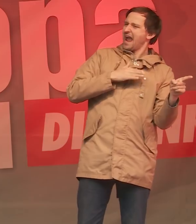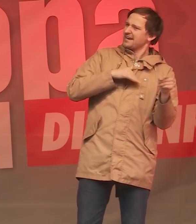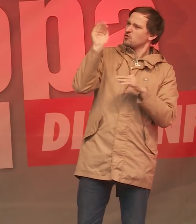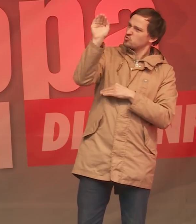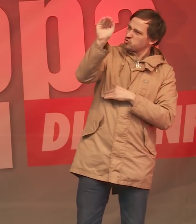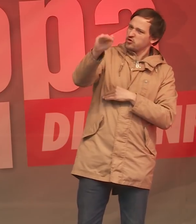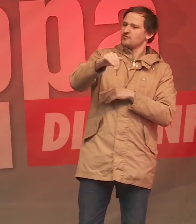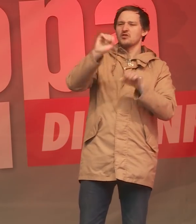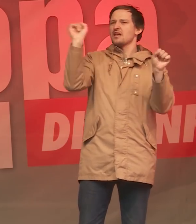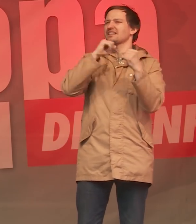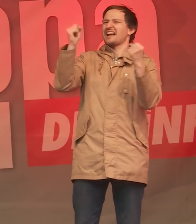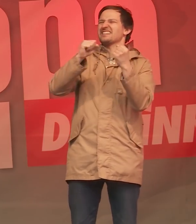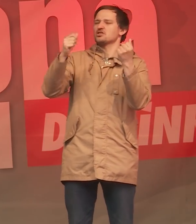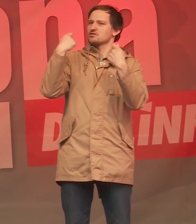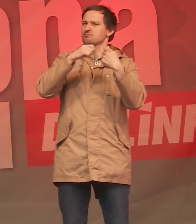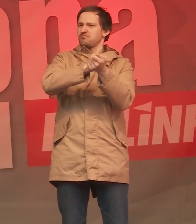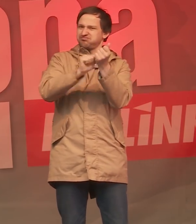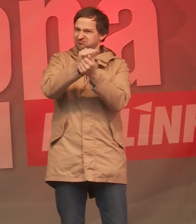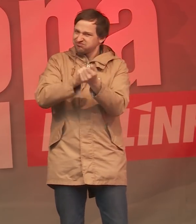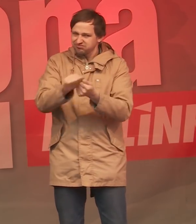und wir lassen sie nicht von euch verbauen.